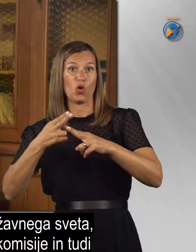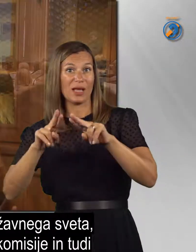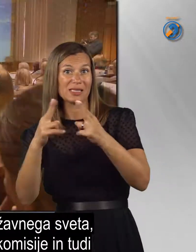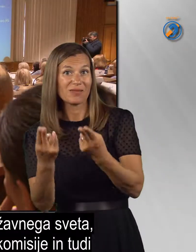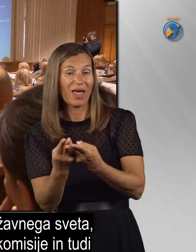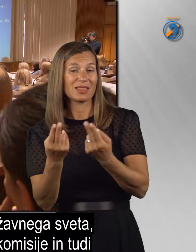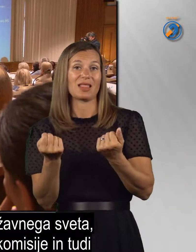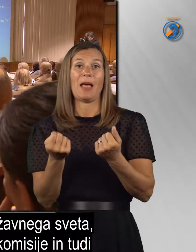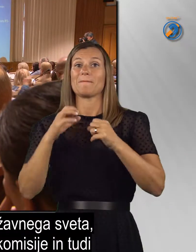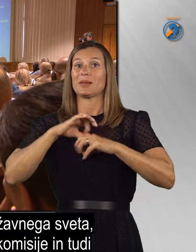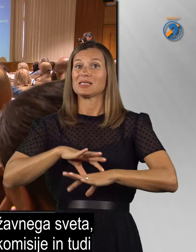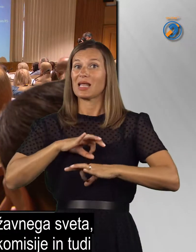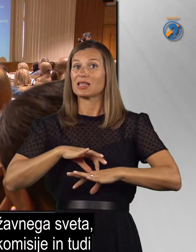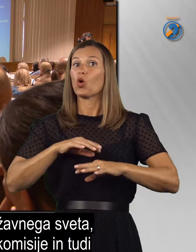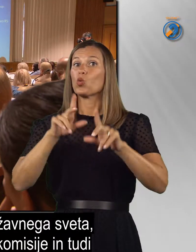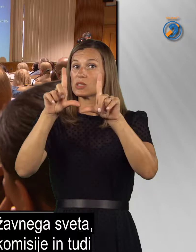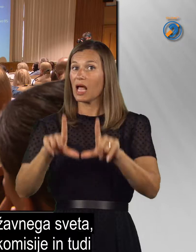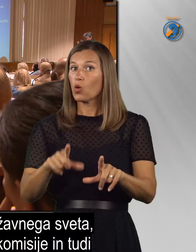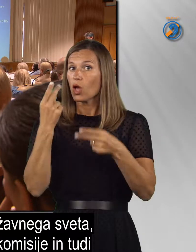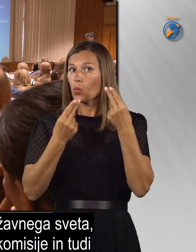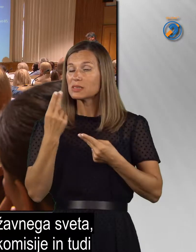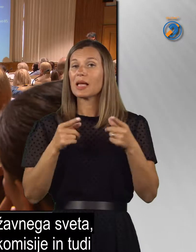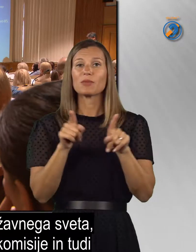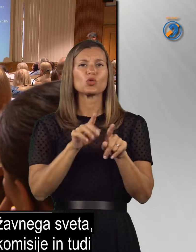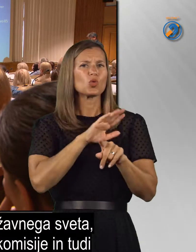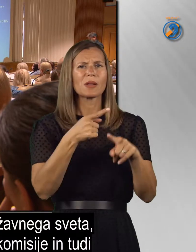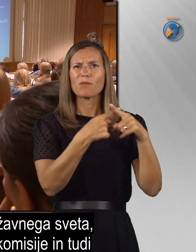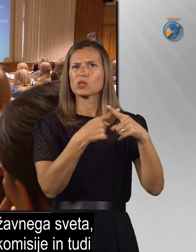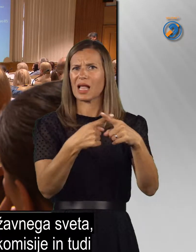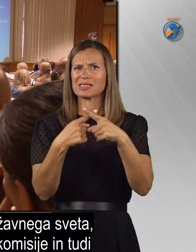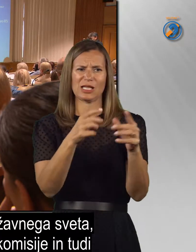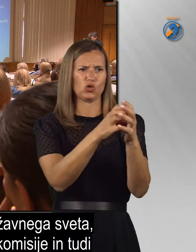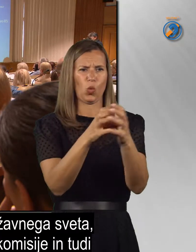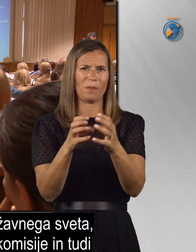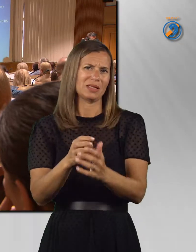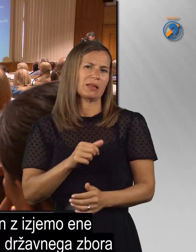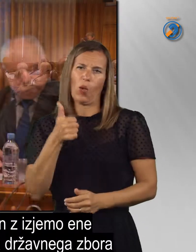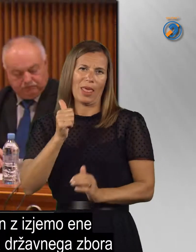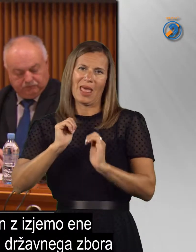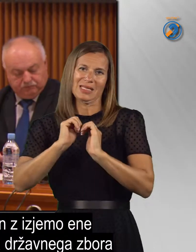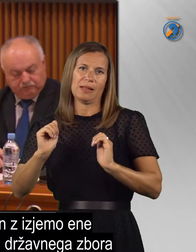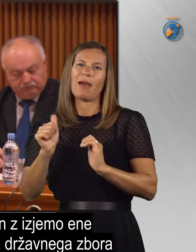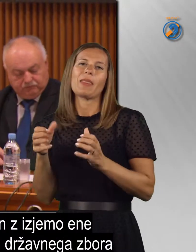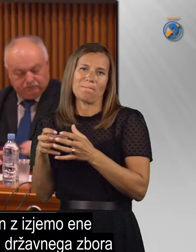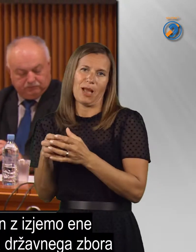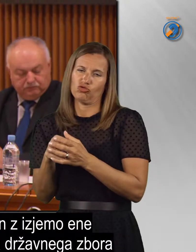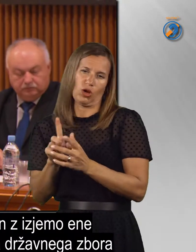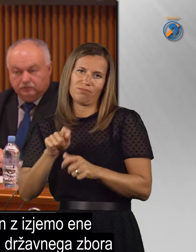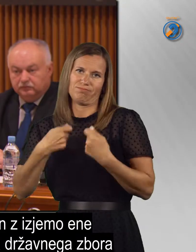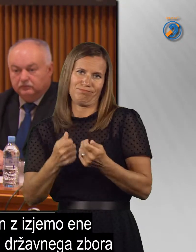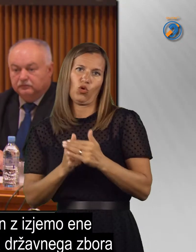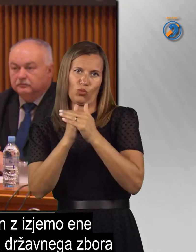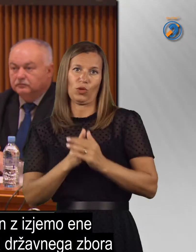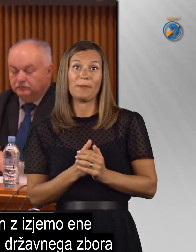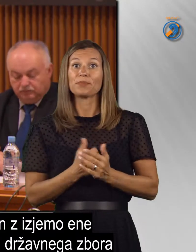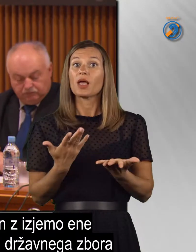predsednika državnega sveta, predsednika ustavne komisije in tudi vseh poslanskih skupin z izjemo ene in